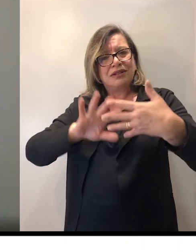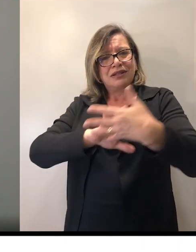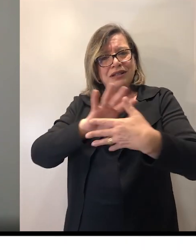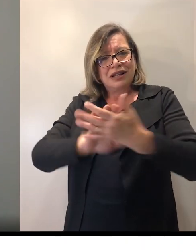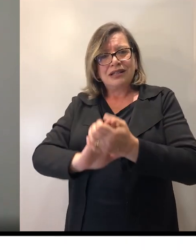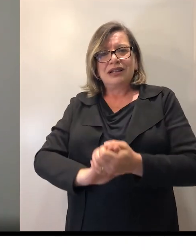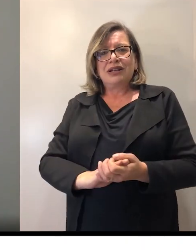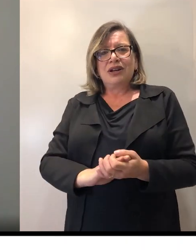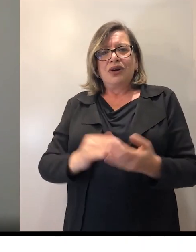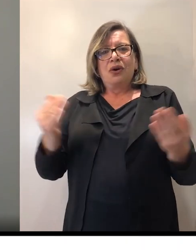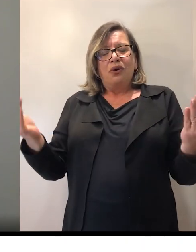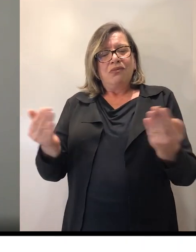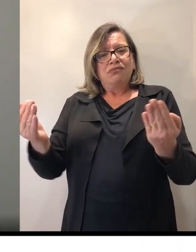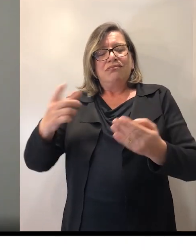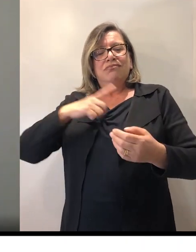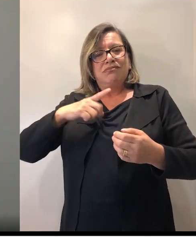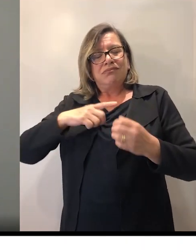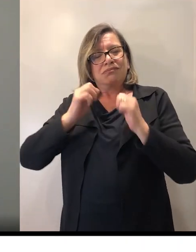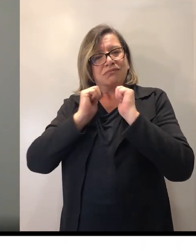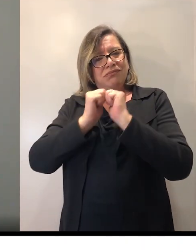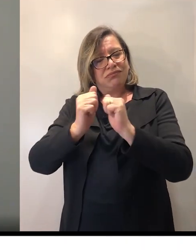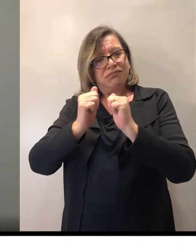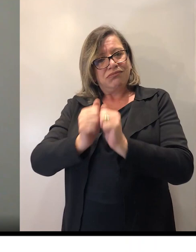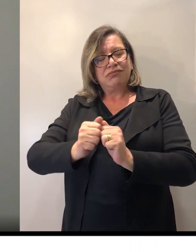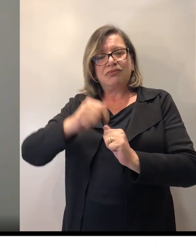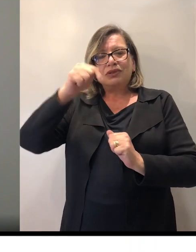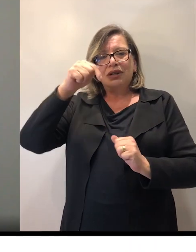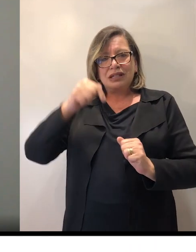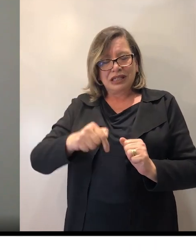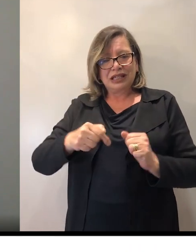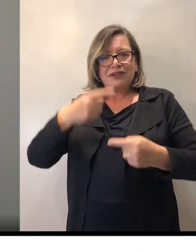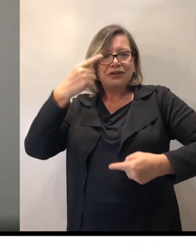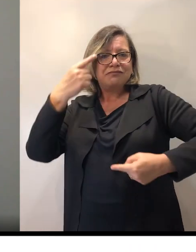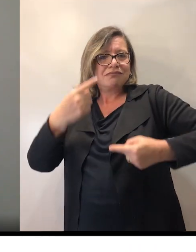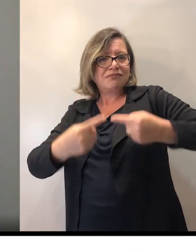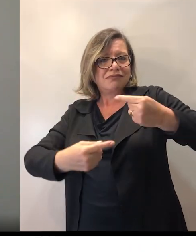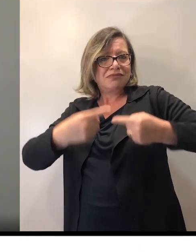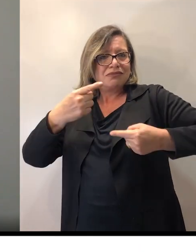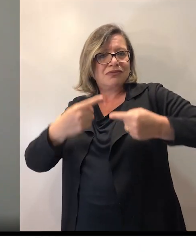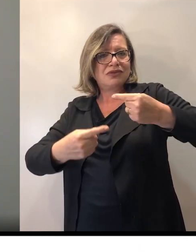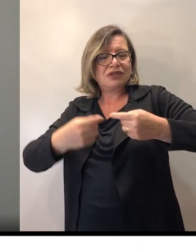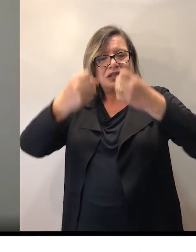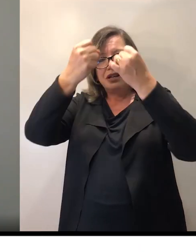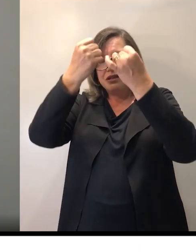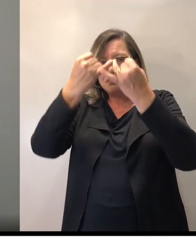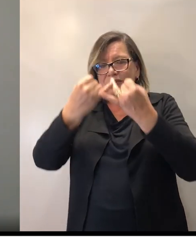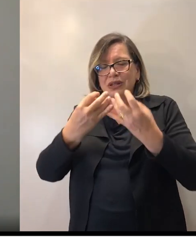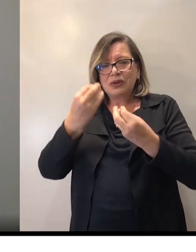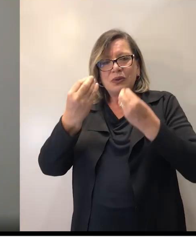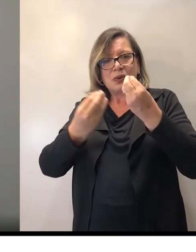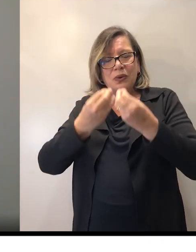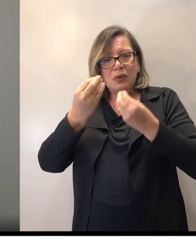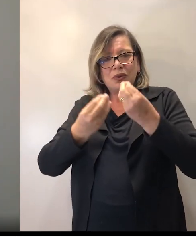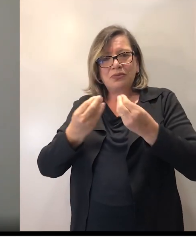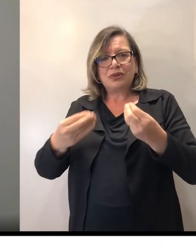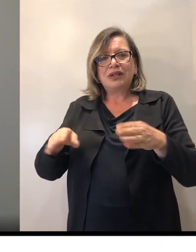conosco também, que vai discutir um pouquinho da plataforma de ensino, a professora Silvia